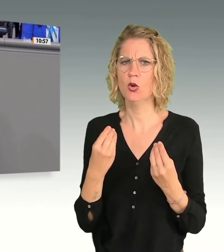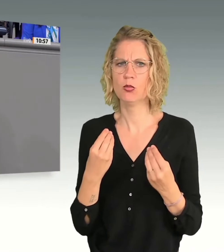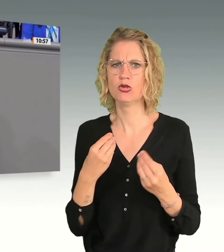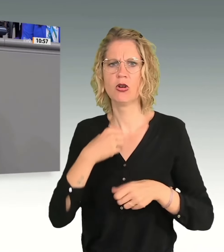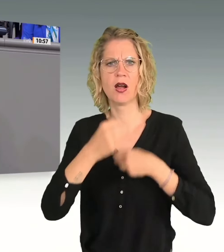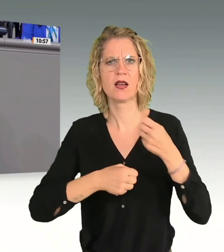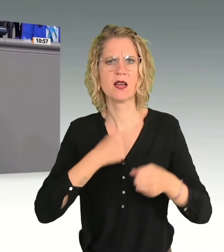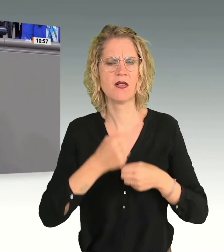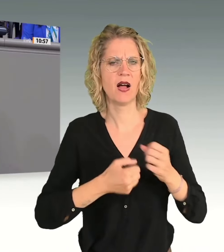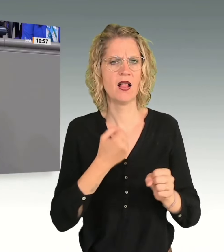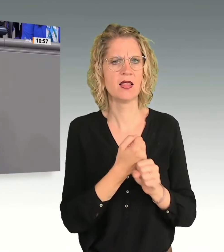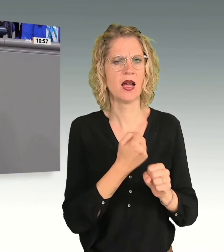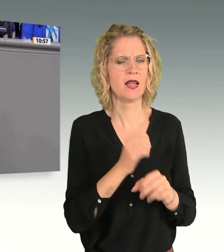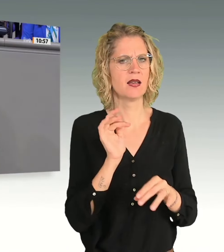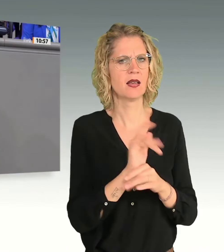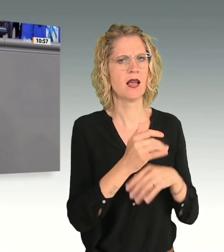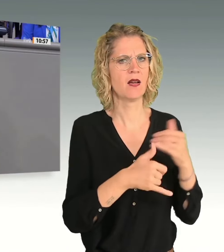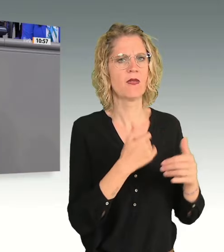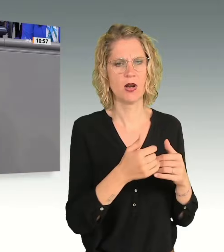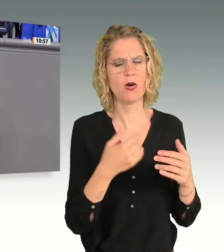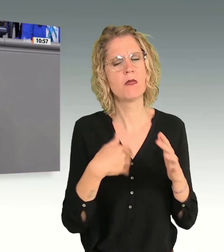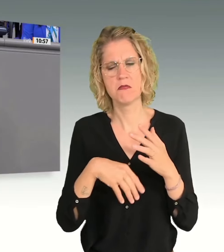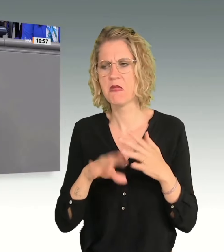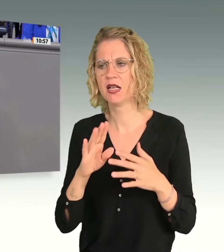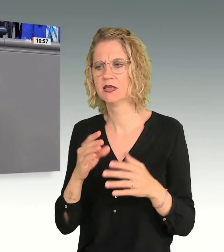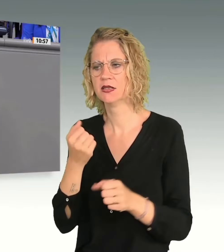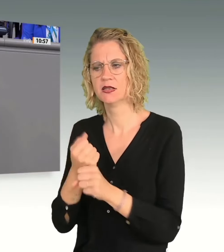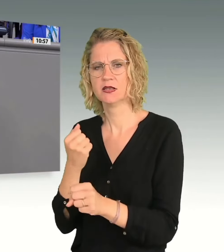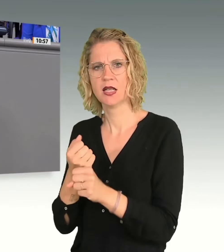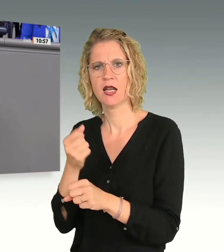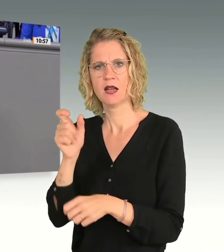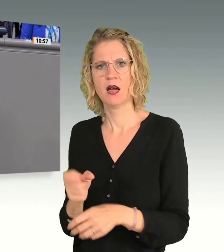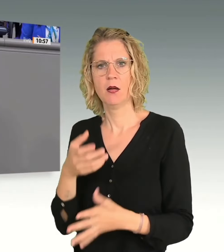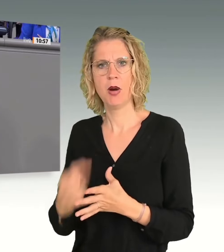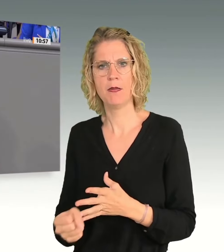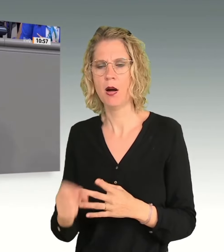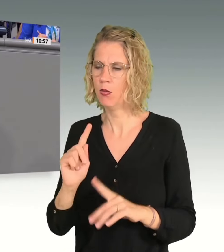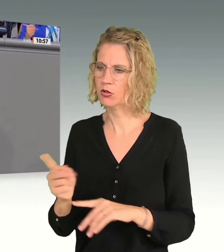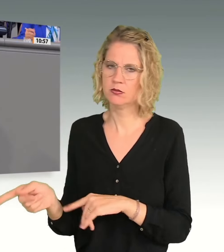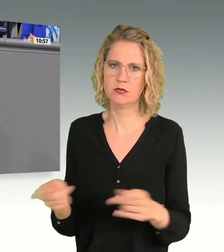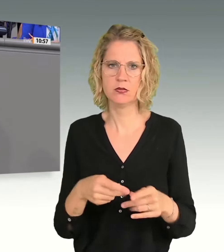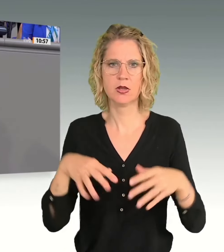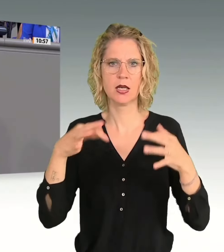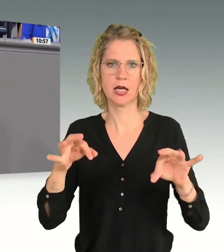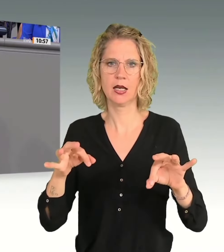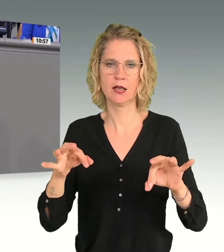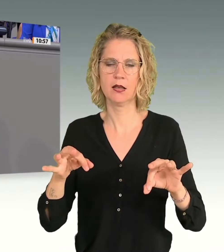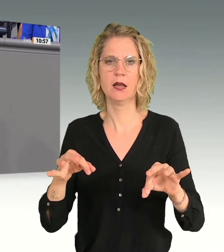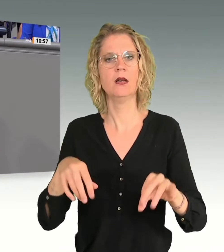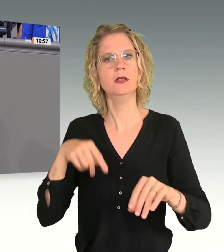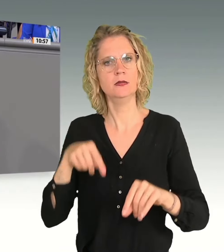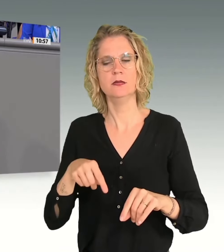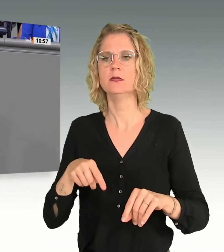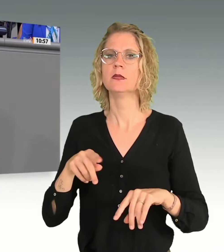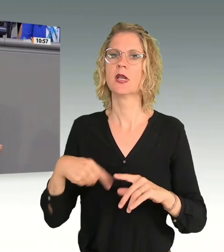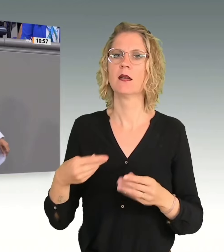Frauen so, dass wir die meisten von denen noch erwischen, der gehört für ein ordentliches Gericht gestellt. Und darüber diskutieren wir mit Ihnen